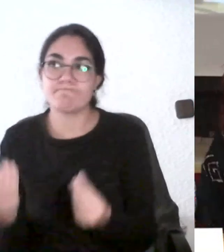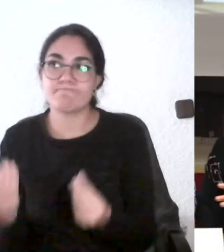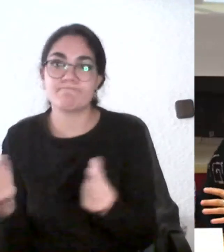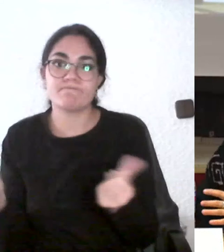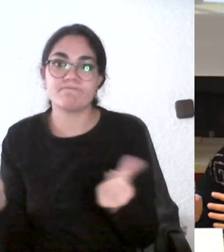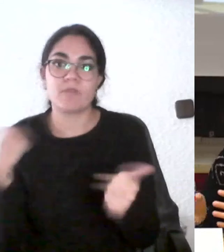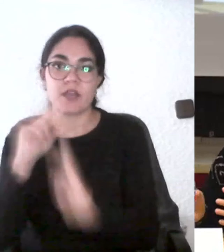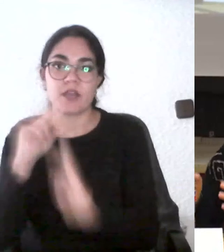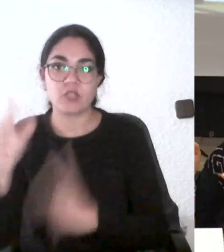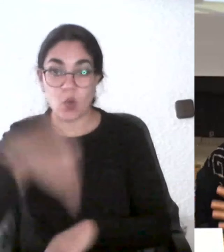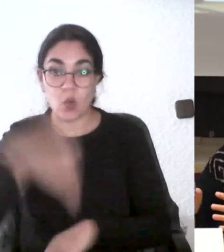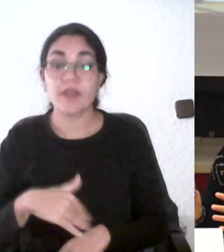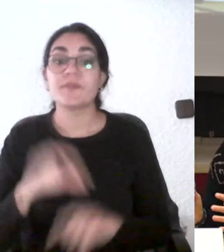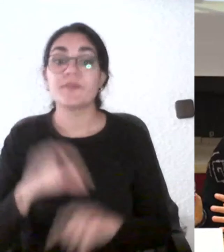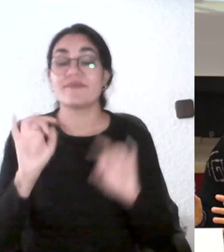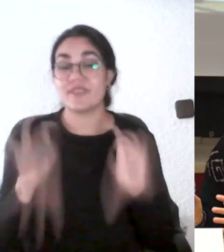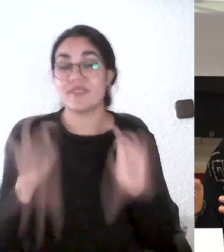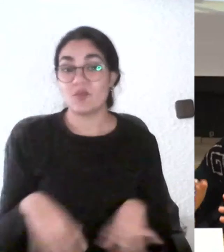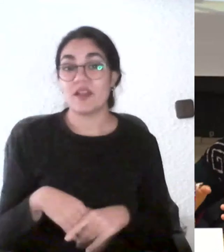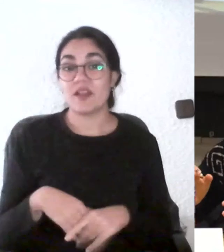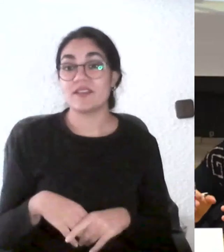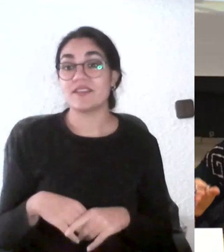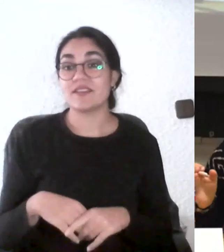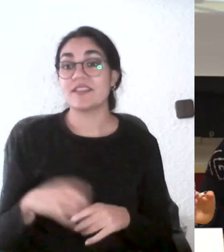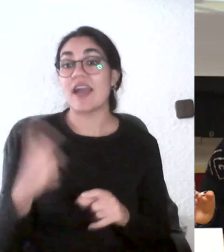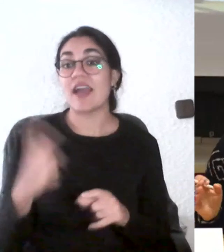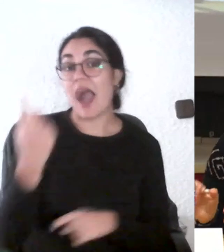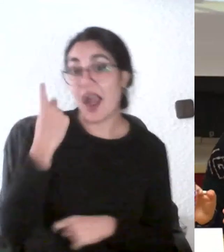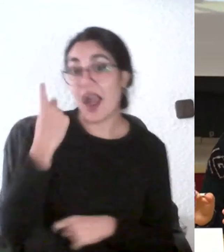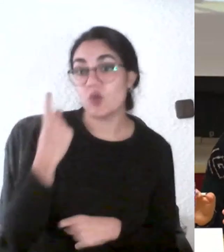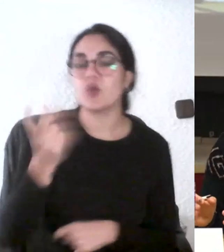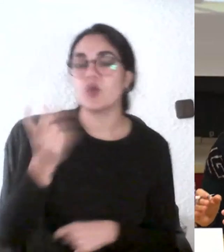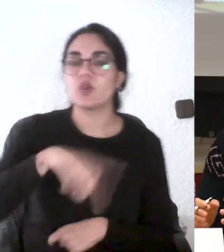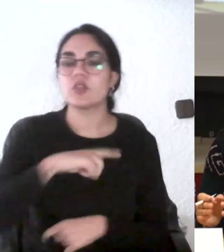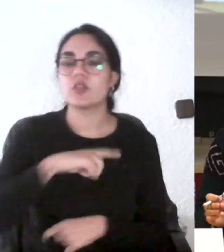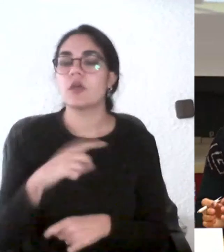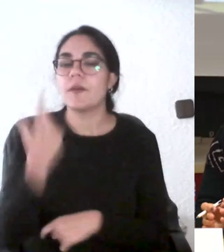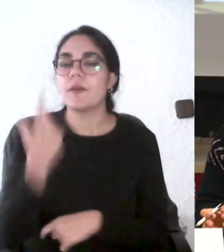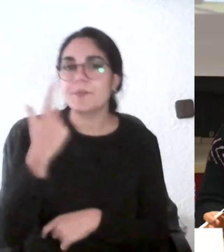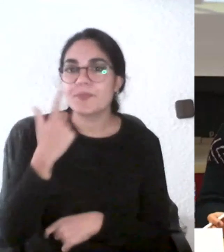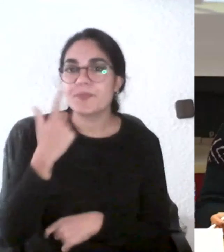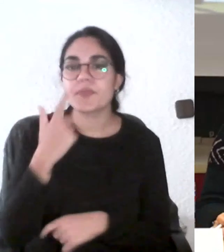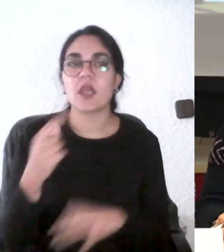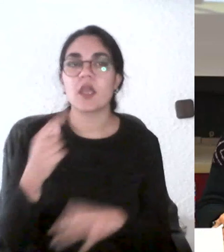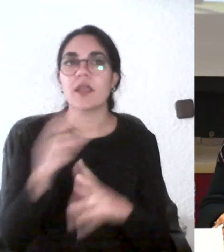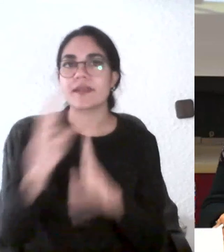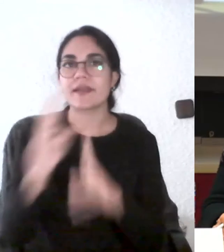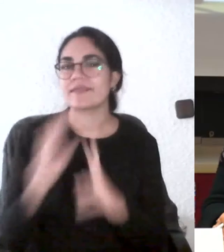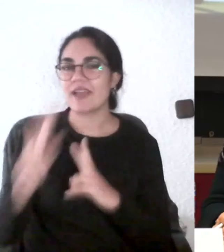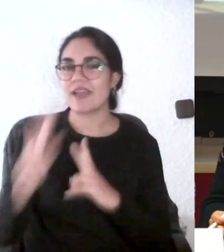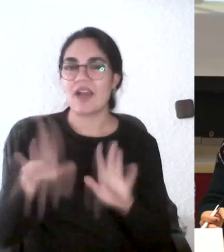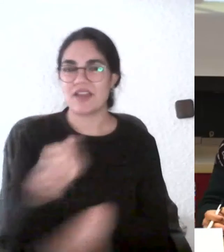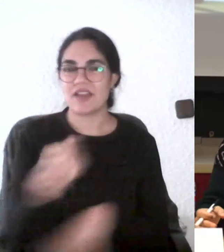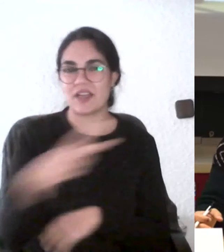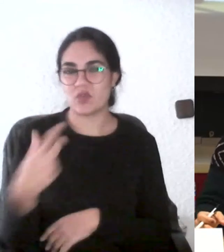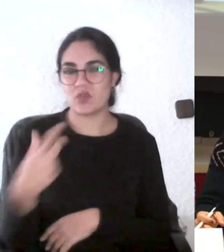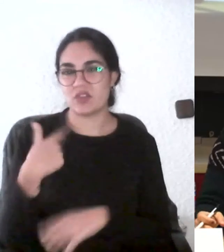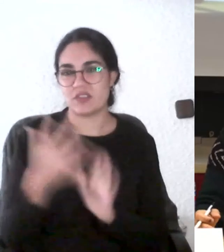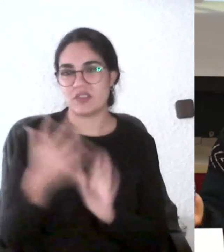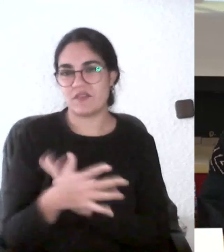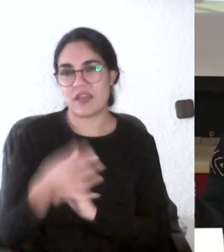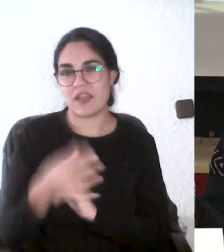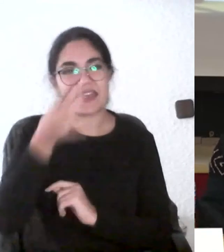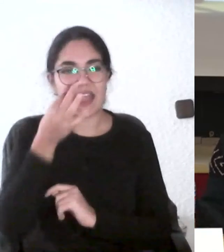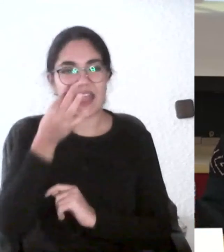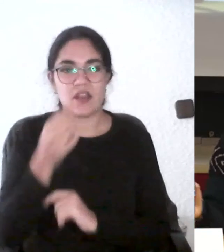los alumnos no entienden que rellenar esa encuesta a nosotros nos resulta de utilidad porque es verdad que las preguntas pues no serán maravillosas son un compendio